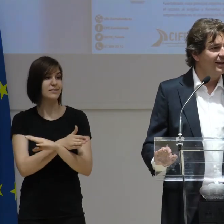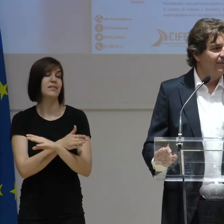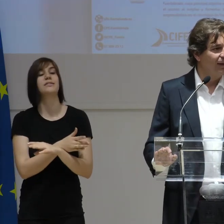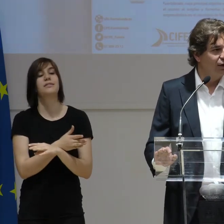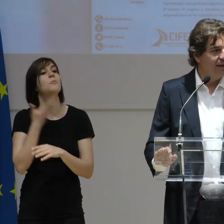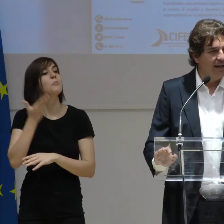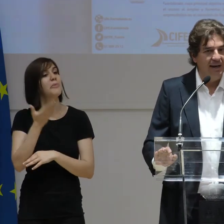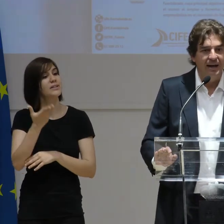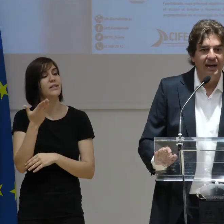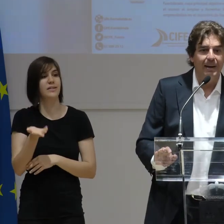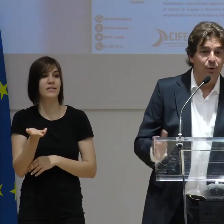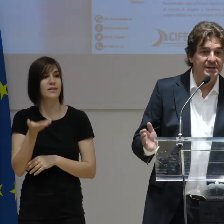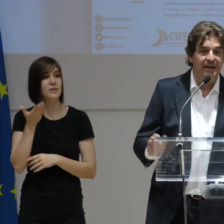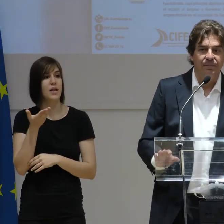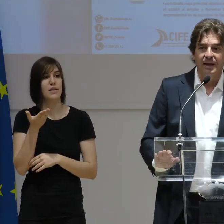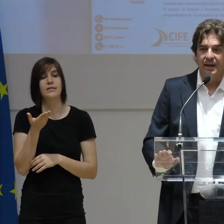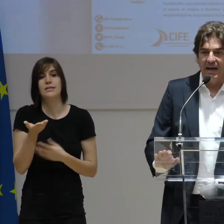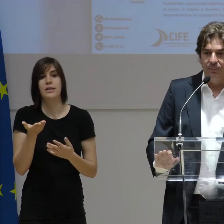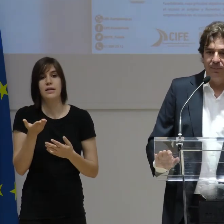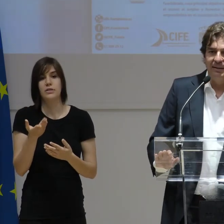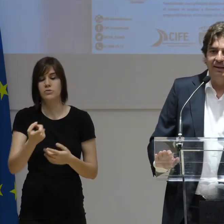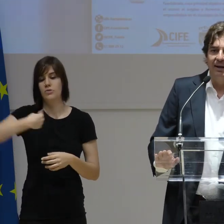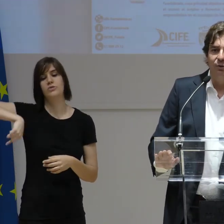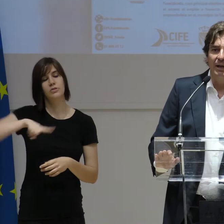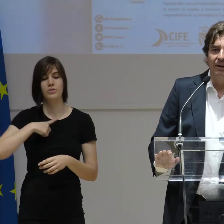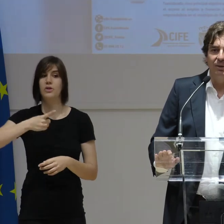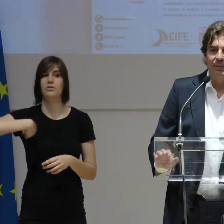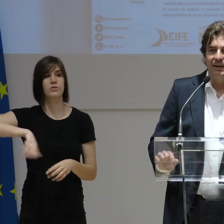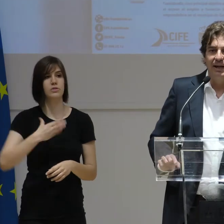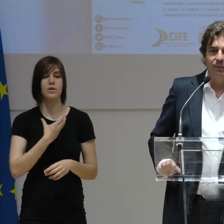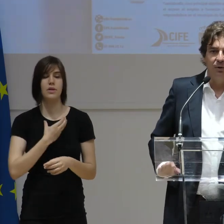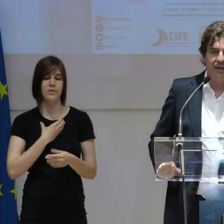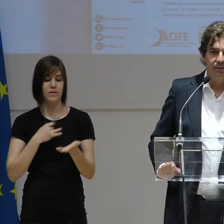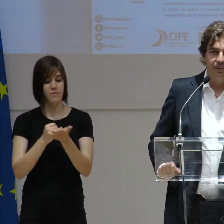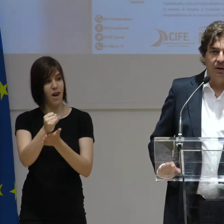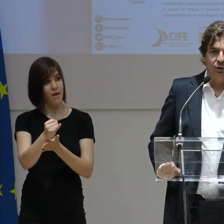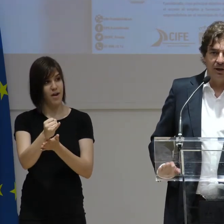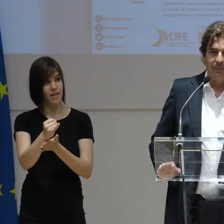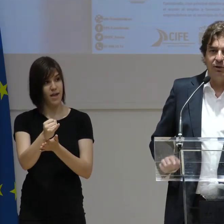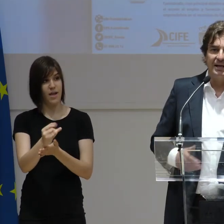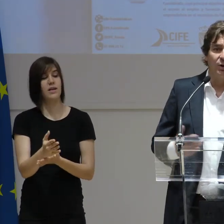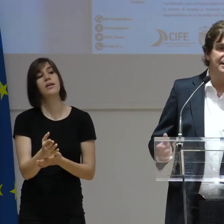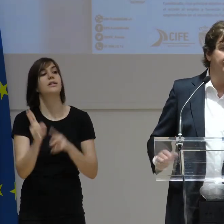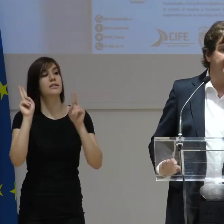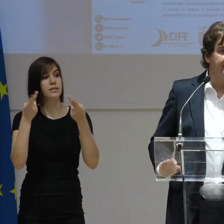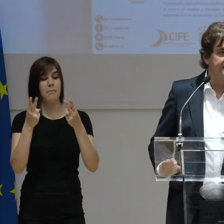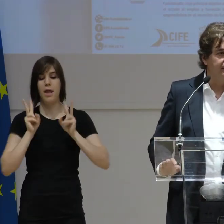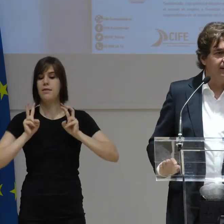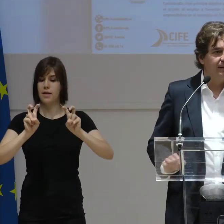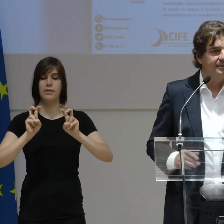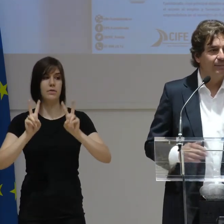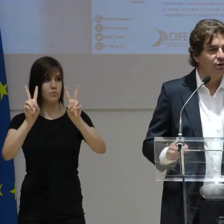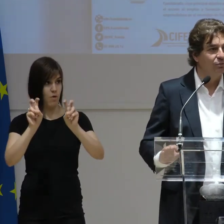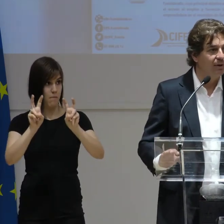de hoy, la apuesta que hay por parte del Ayuntamiento, por parte del equipo de Gobierno, con respecto a las nuevas iniciativas.